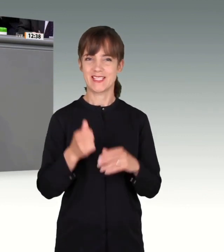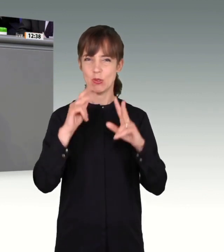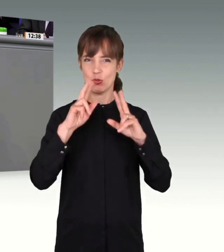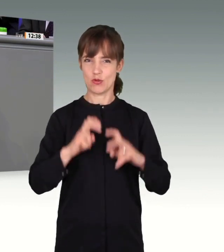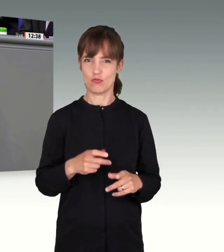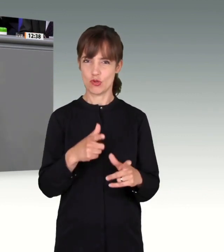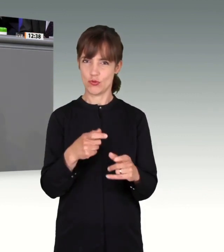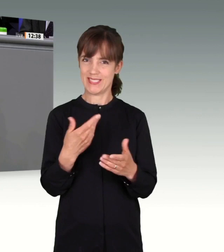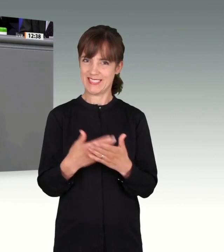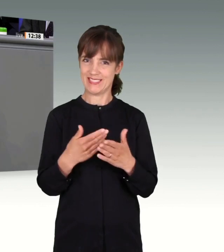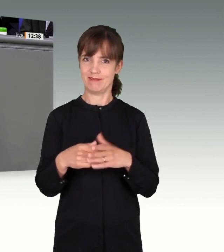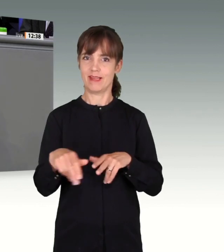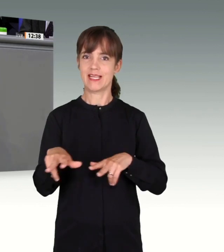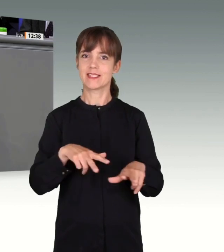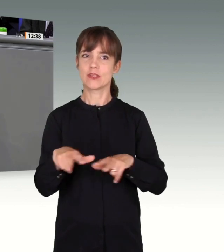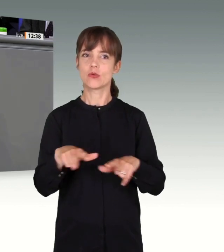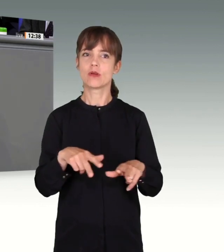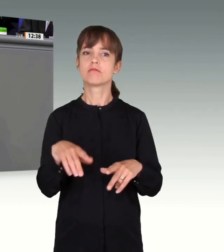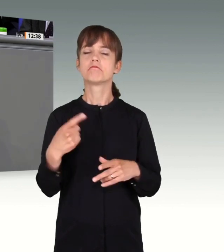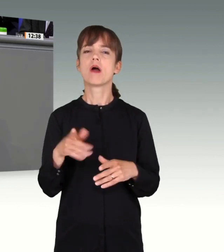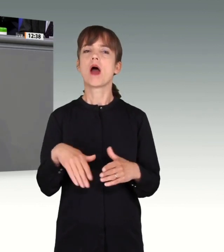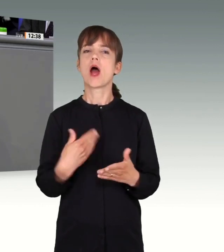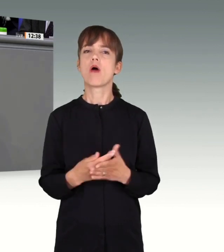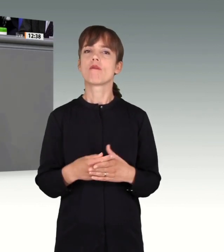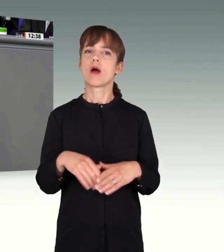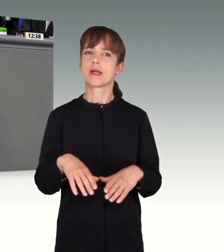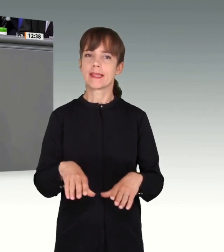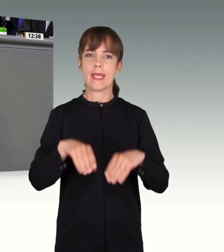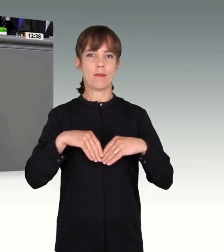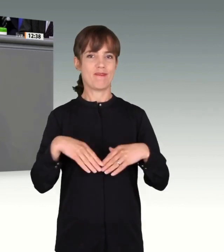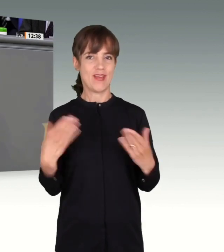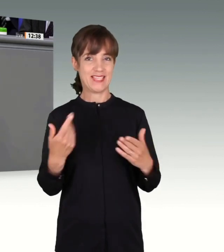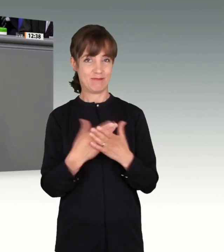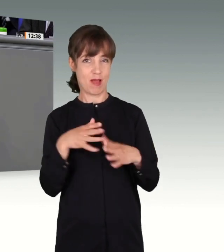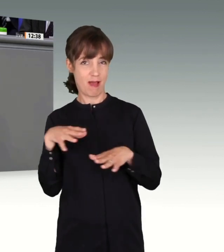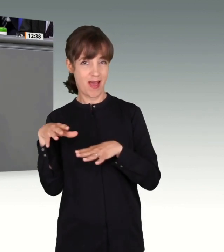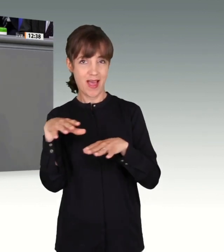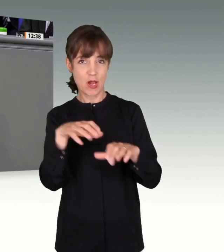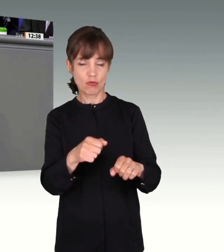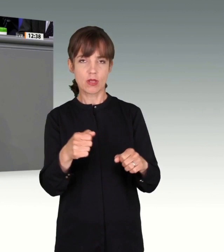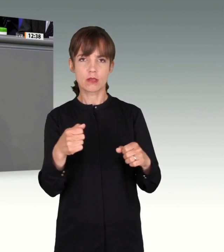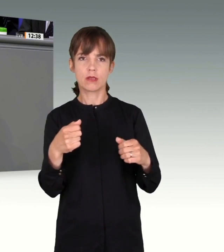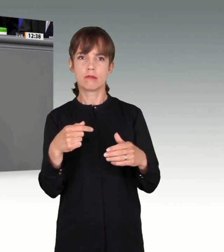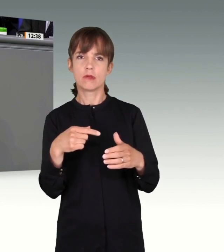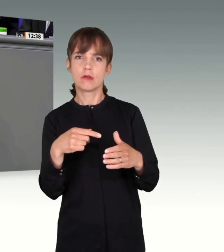Legislatur ist mit der Aufgabe angetreten, die Hintergründe des Anschlags auf dem Breitscheidplatz lückenlos aufzuklären.